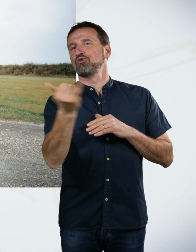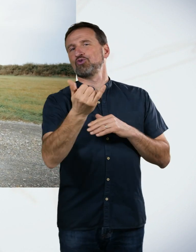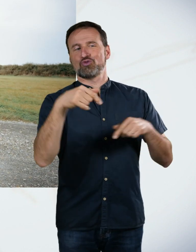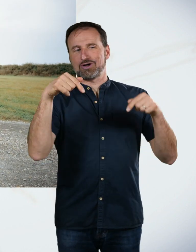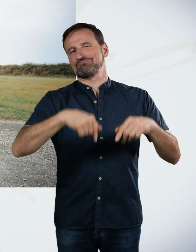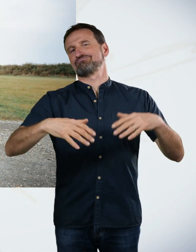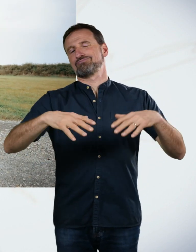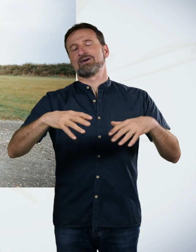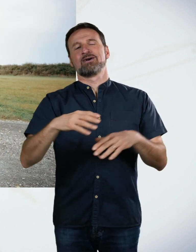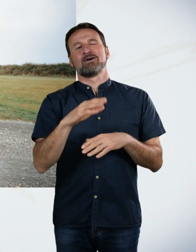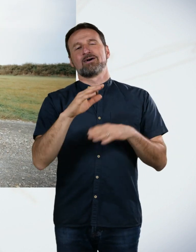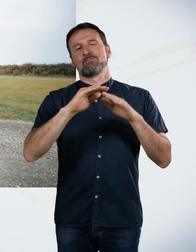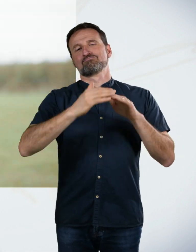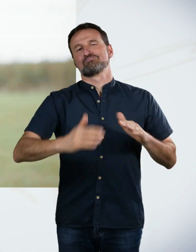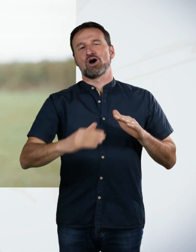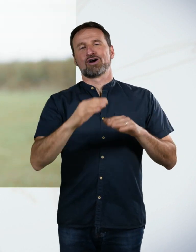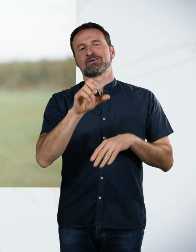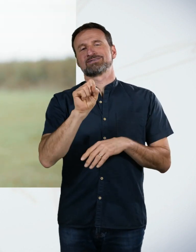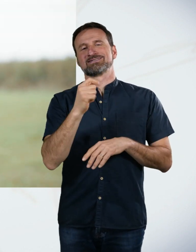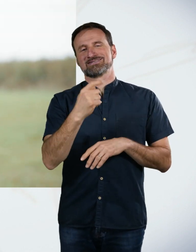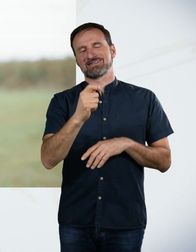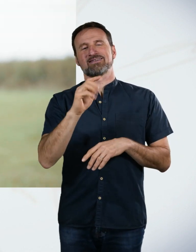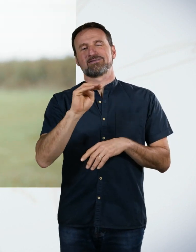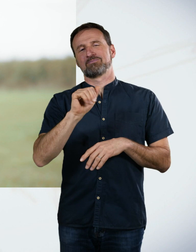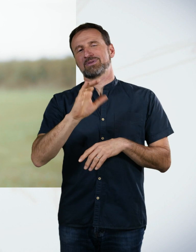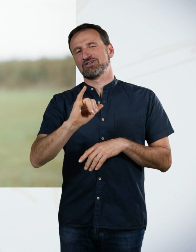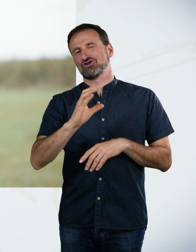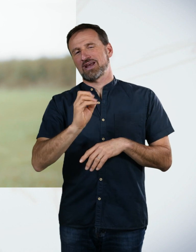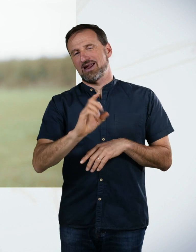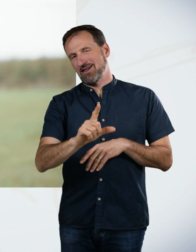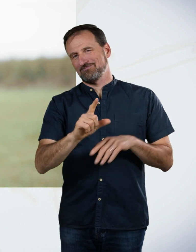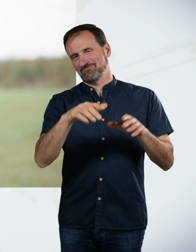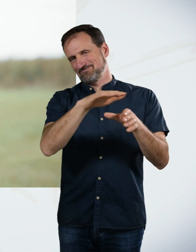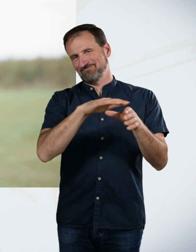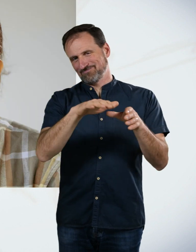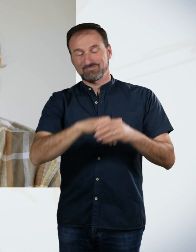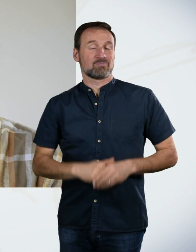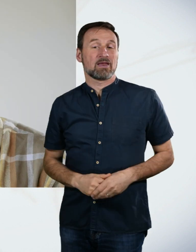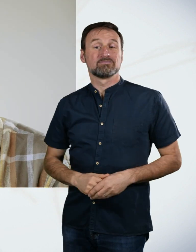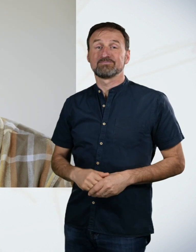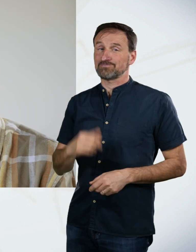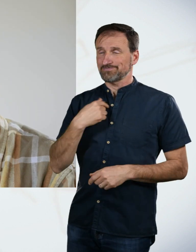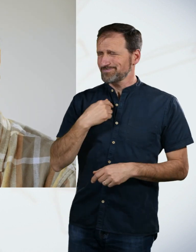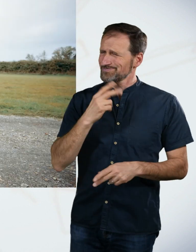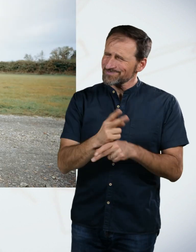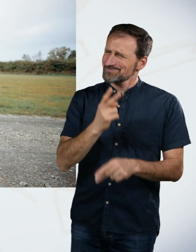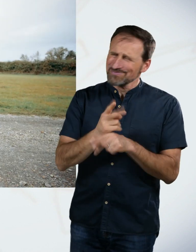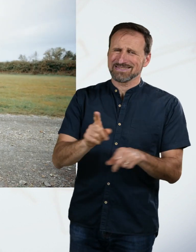Ich befinde mich auf dieser Piste. Es ist jedes Mal dasselbe mit euch. Ich habe an eine Studie gedacht, die ich mal gelesen habe, zu Hubschrauber